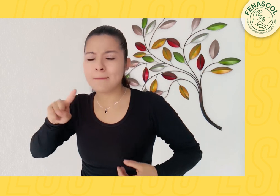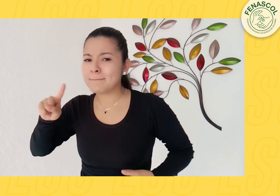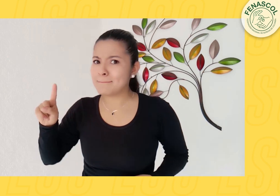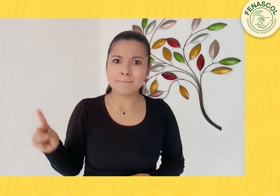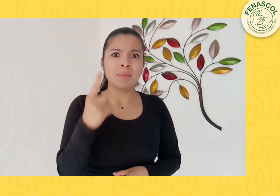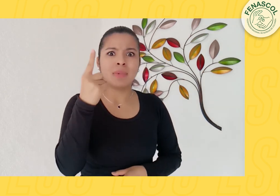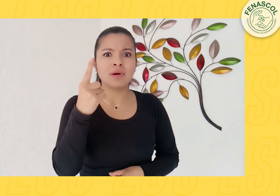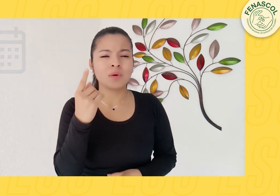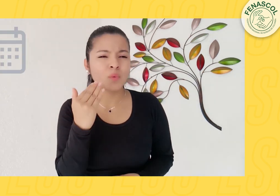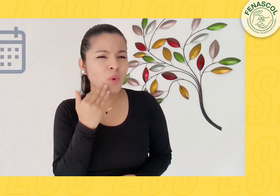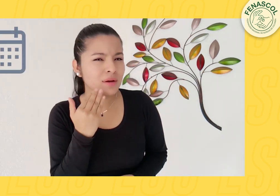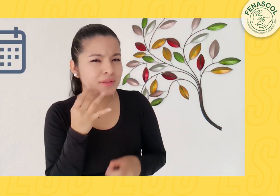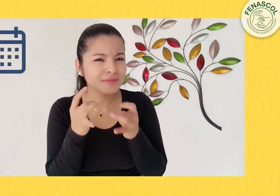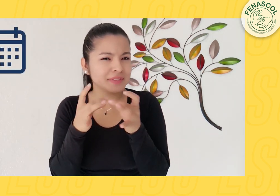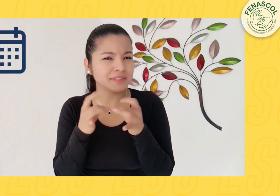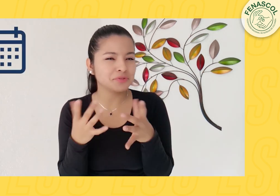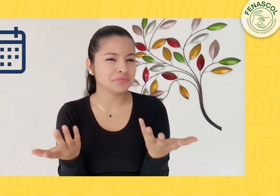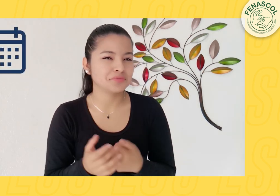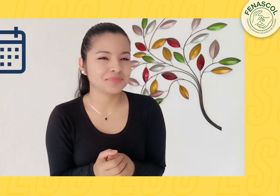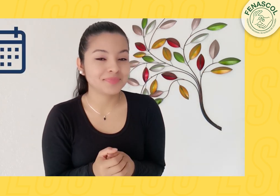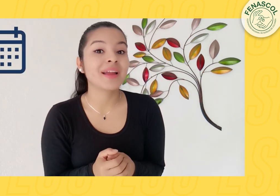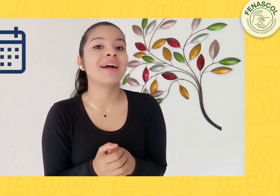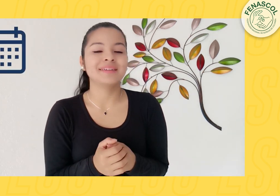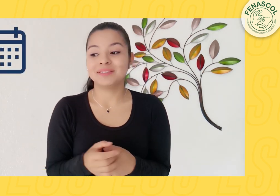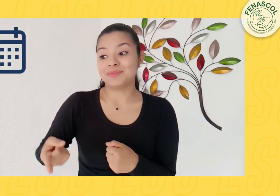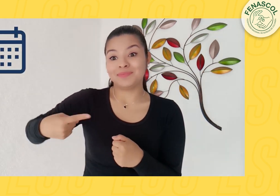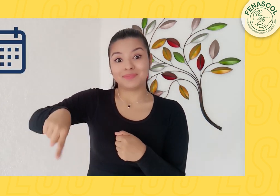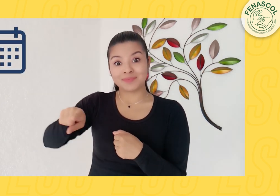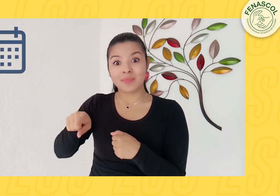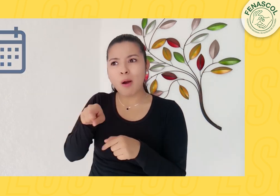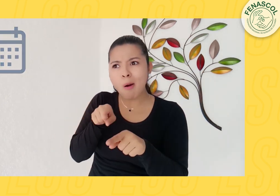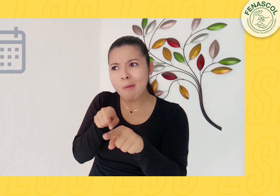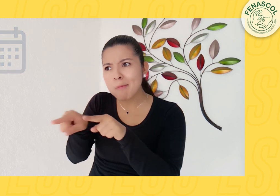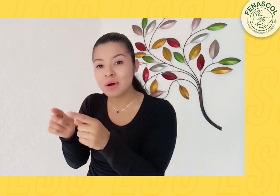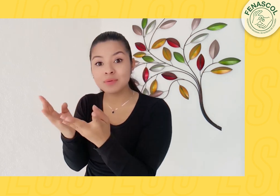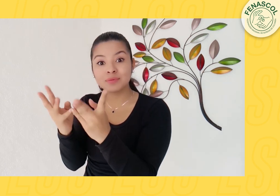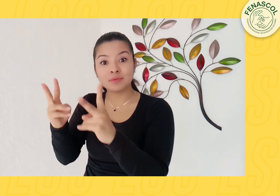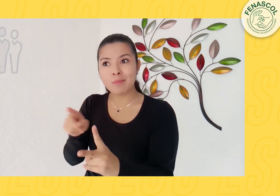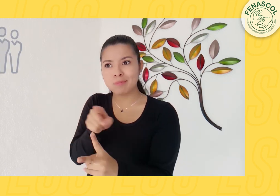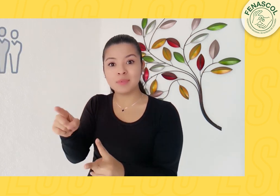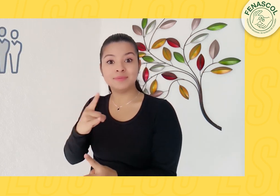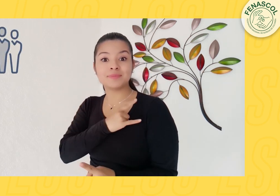apertura a la comunidad sorda. Y desde ese momento hasta la fecha,